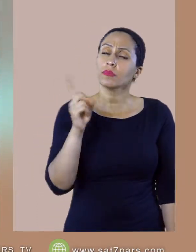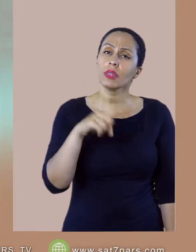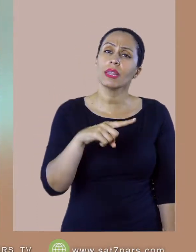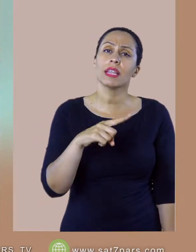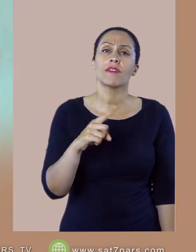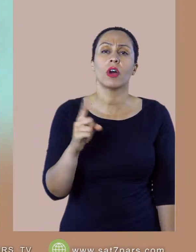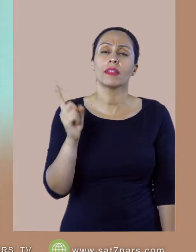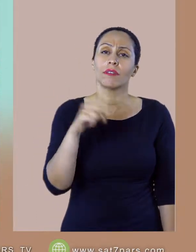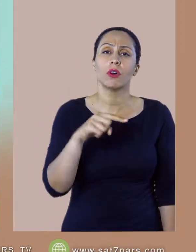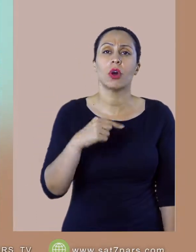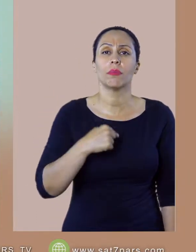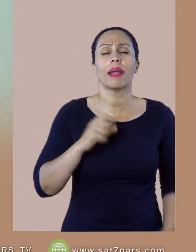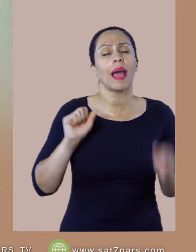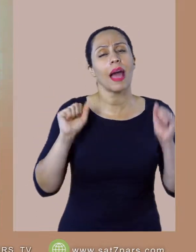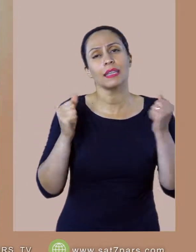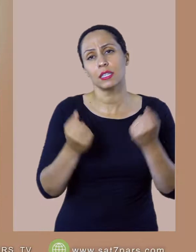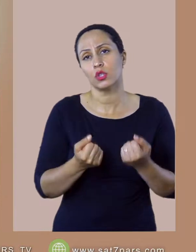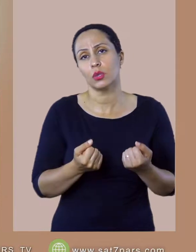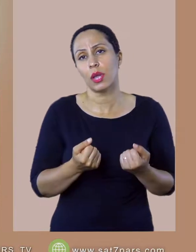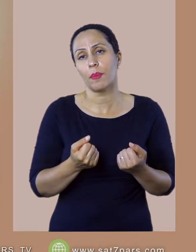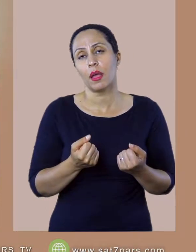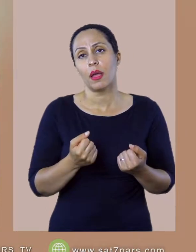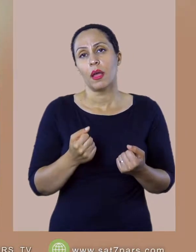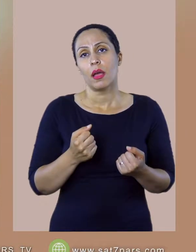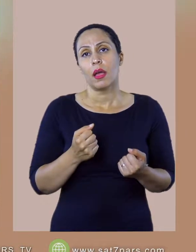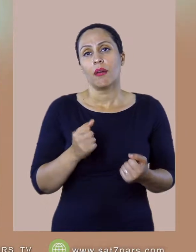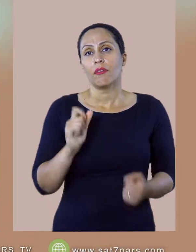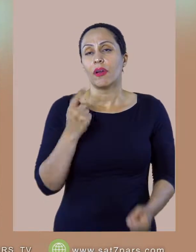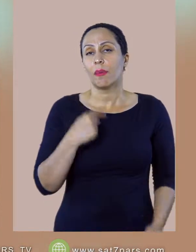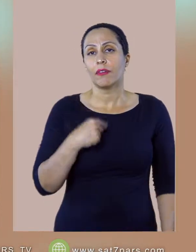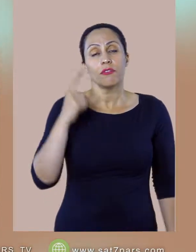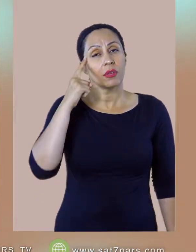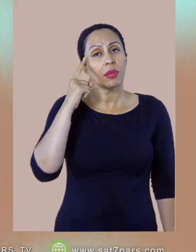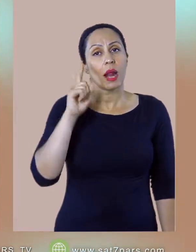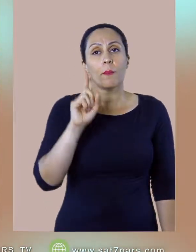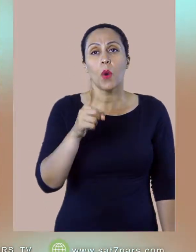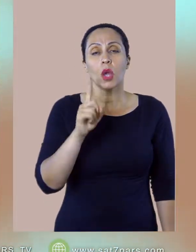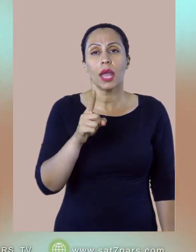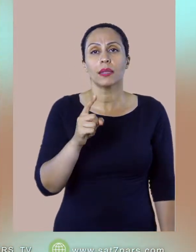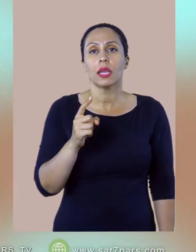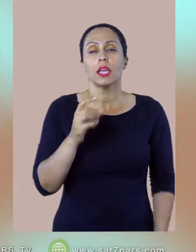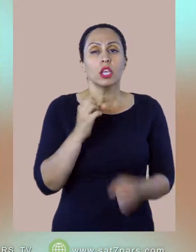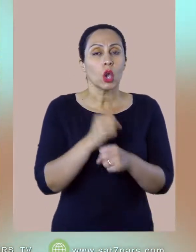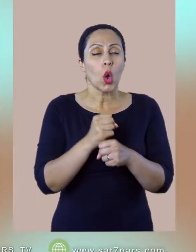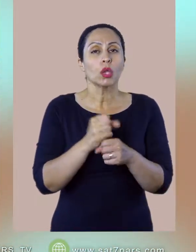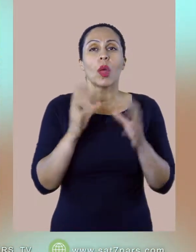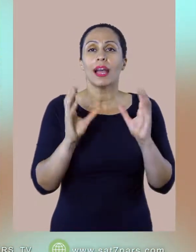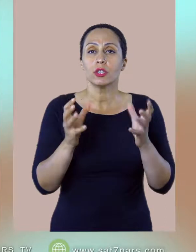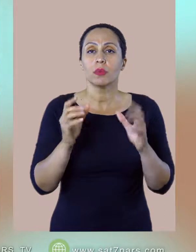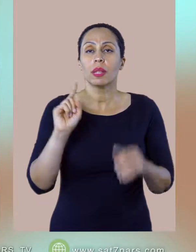که خسته شدم چون که خیلی من خودم خیلی شریعتی فکر میکردم که من باید این کار رو بکنم که خدا راضی باشه من خیلی